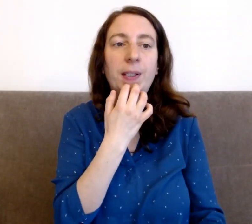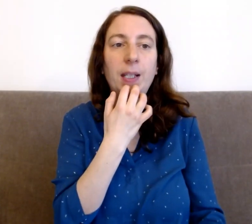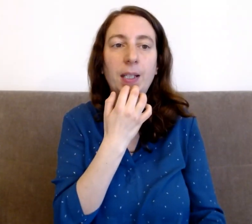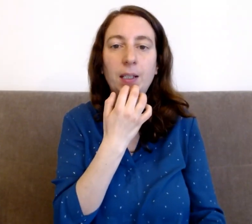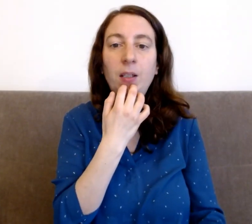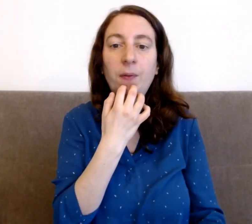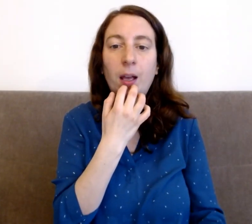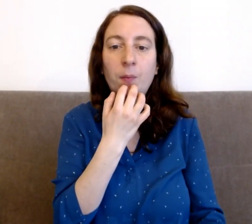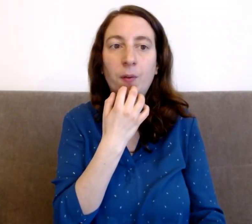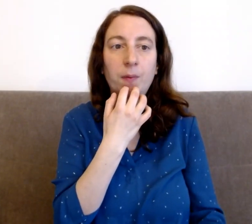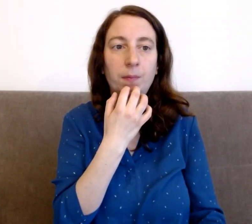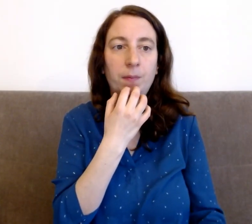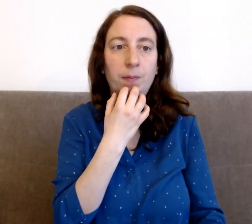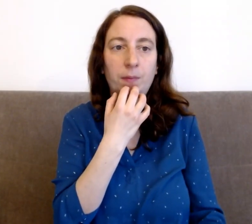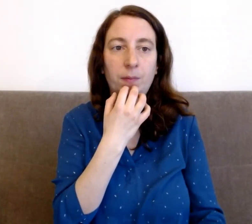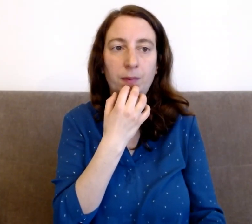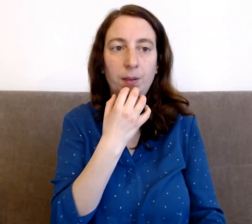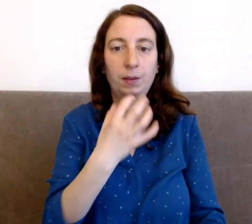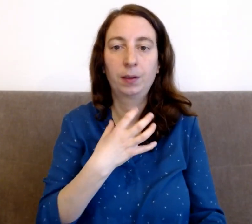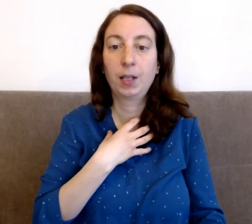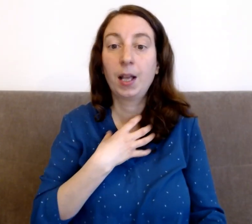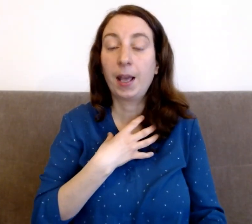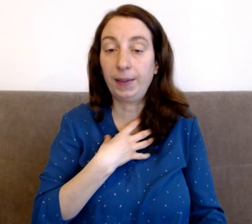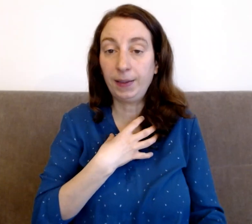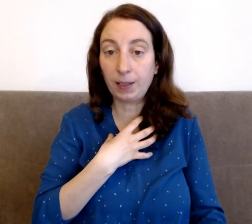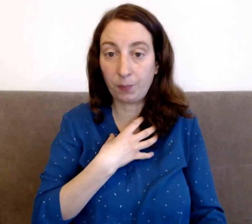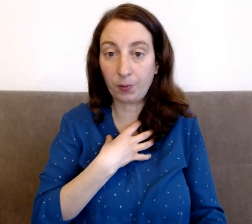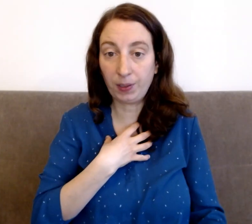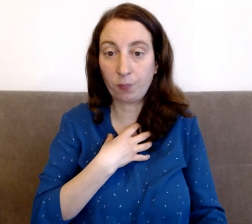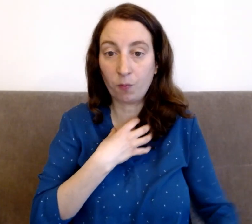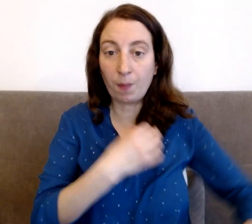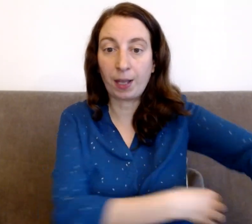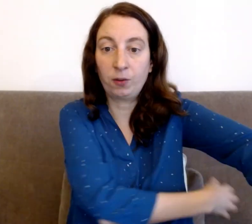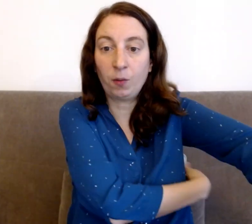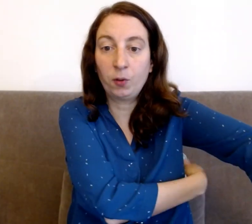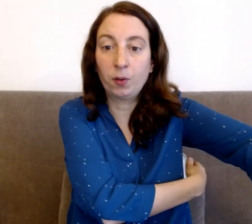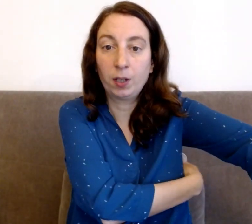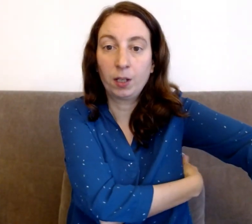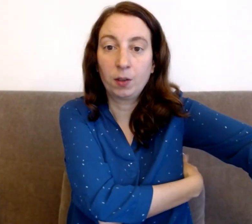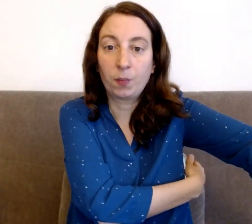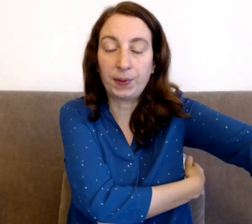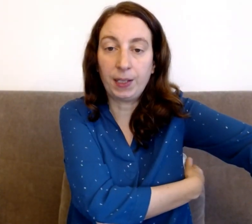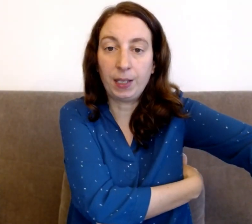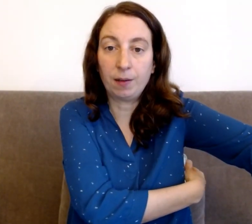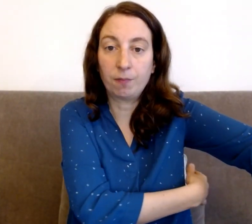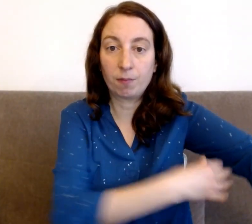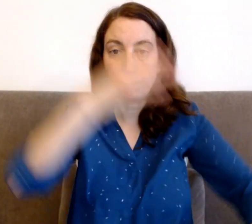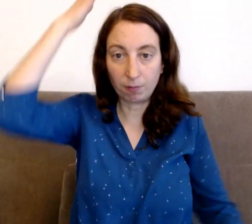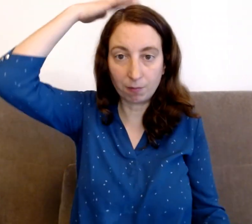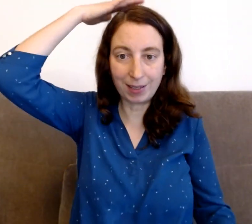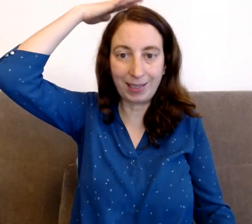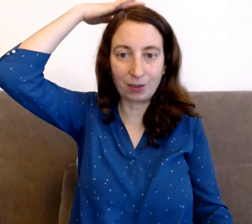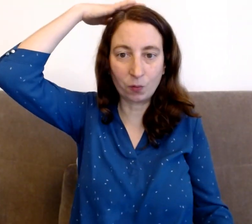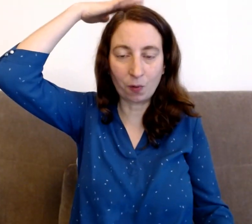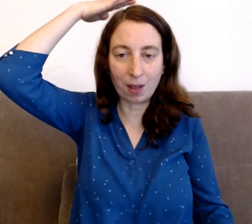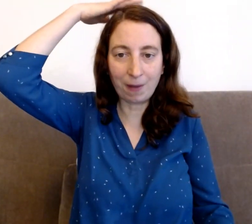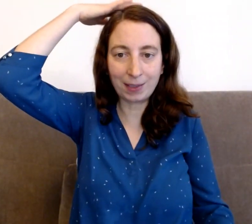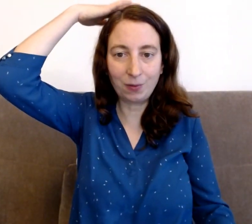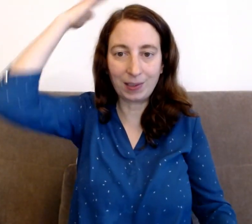différemment. Et si c'était possible pour moi, par exemple, de penser exactement l'inverse de cette